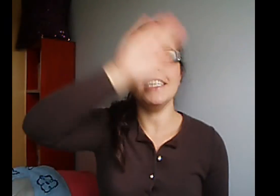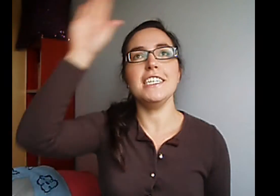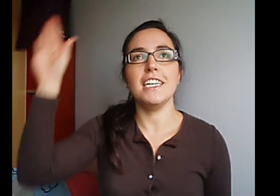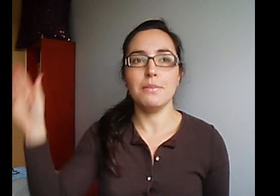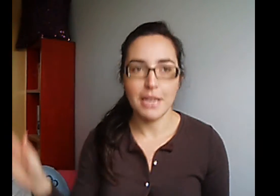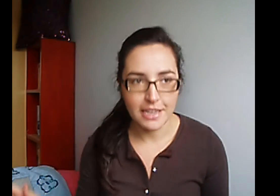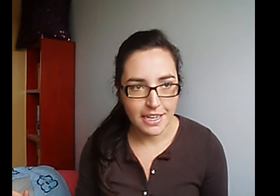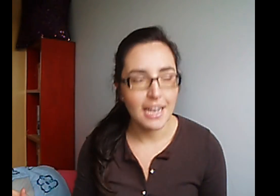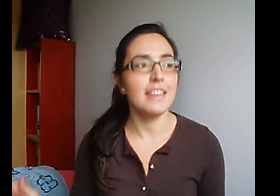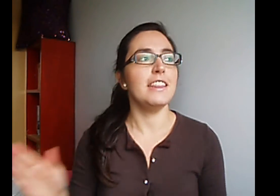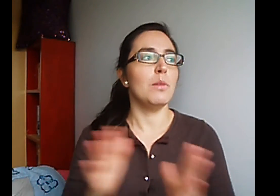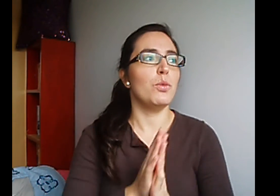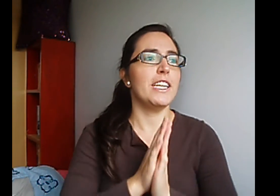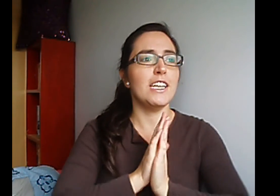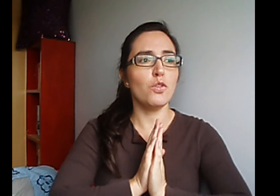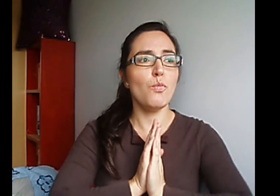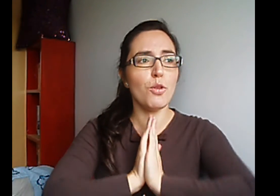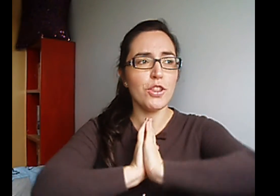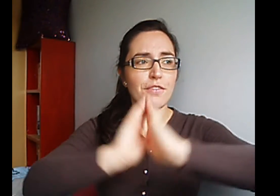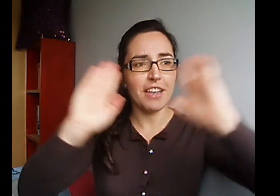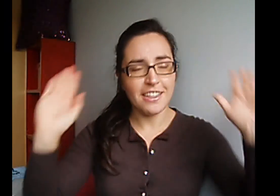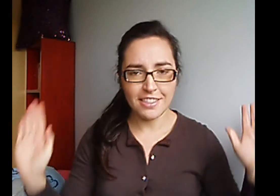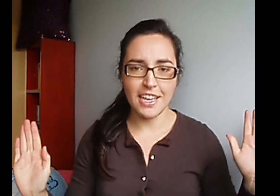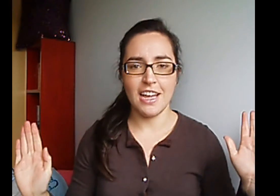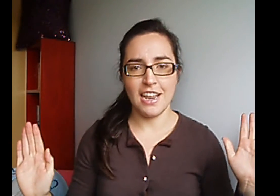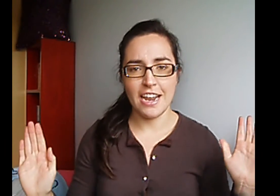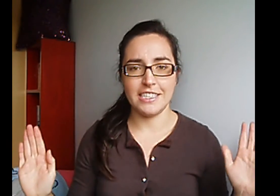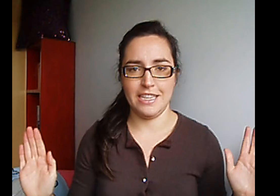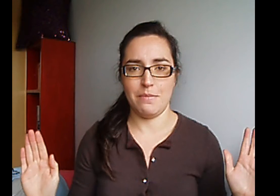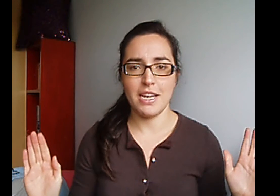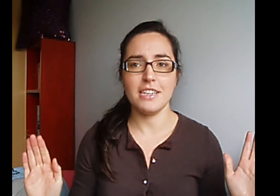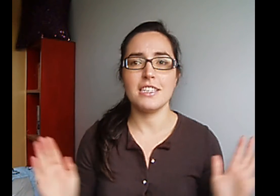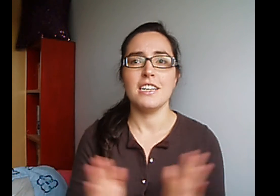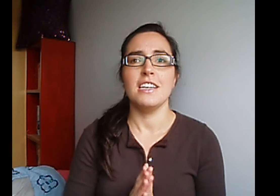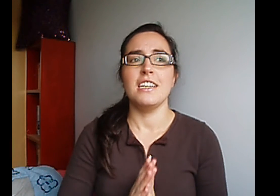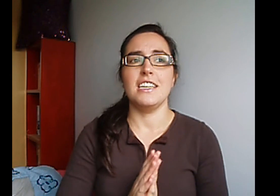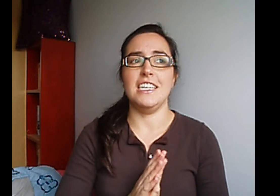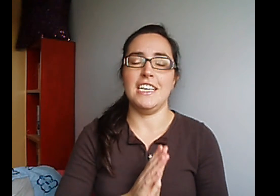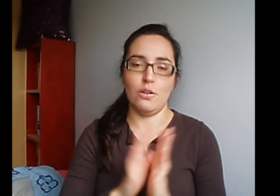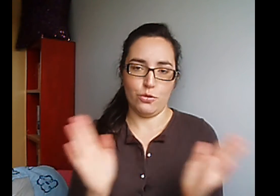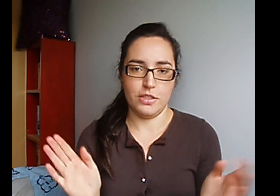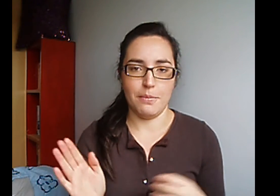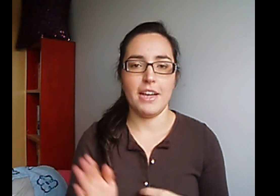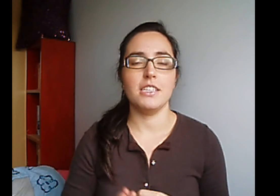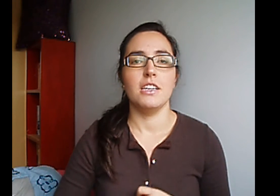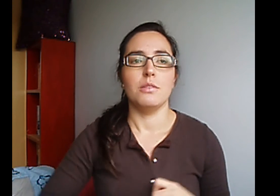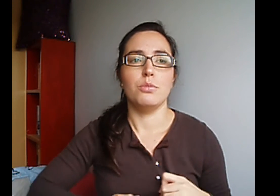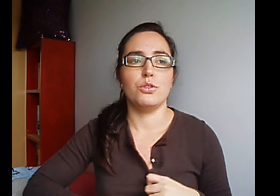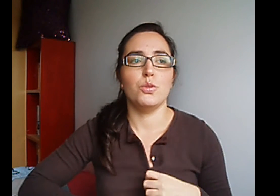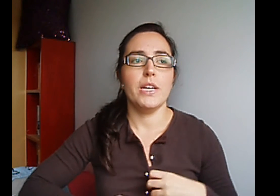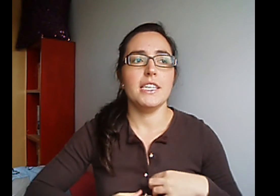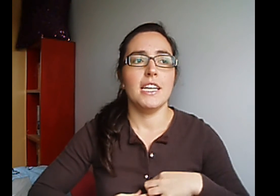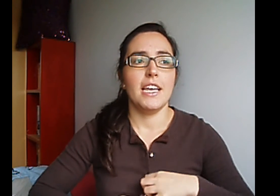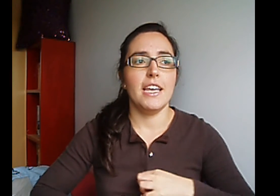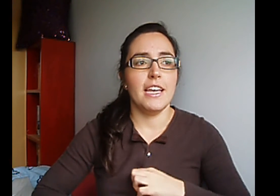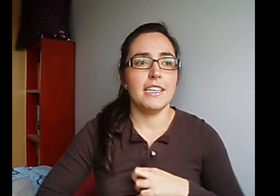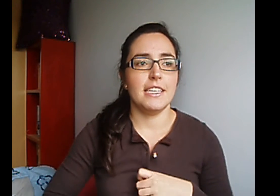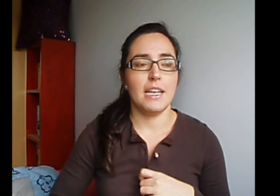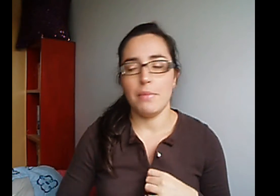chica que me encanta Porque es un poco diferente a las demás Y a los demás booktubers Se llama